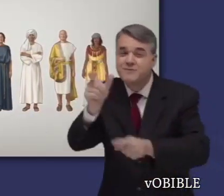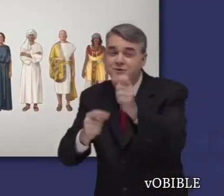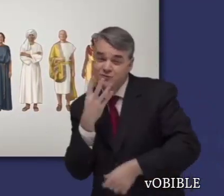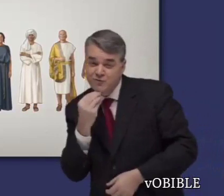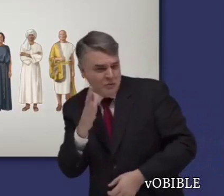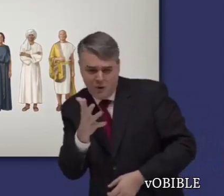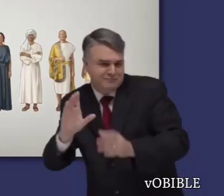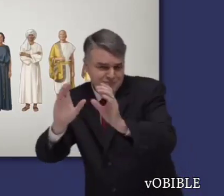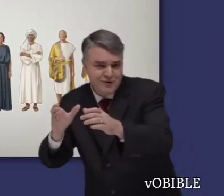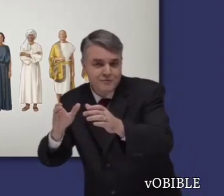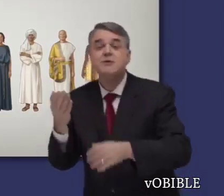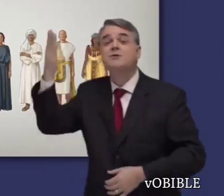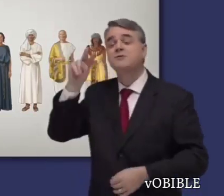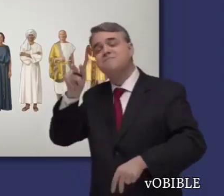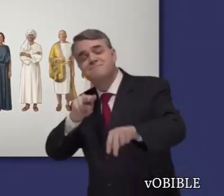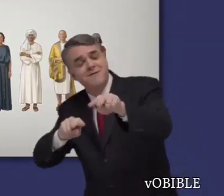juzgados de la misma manera.